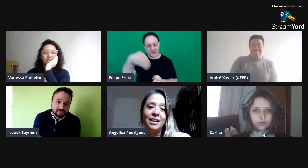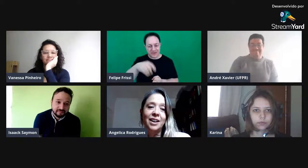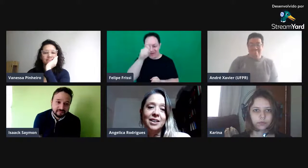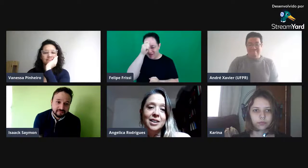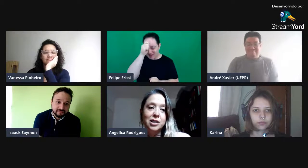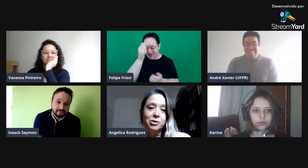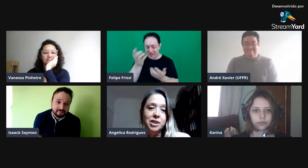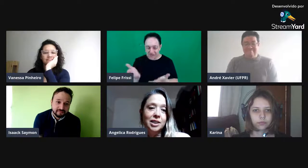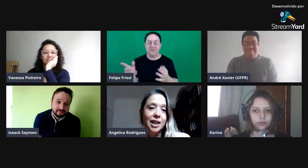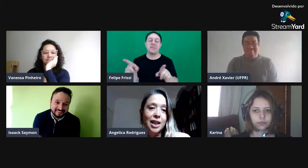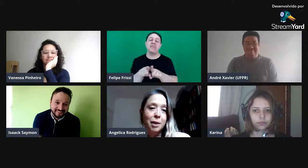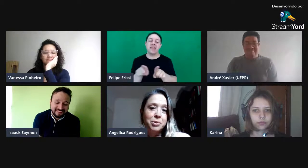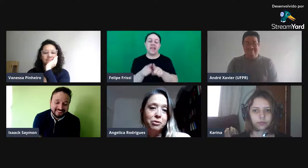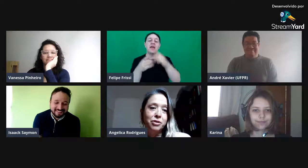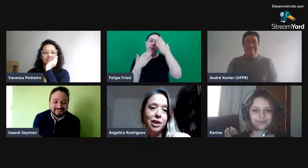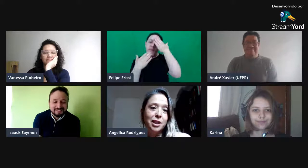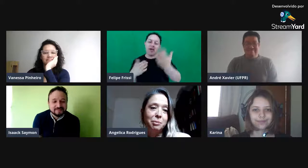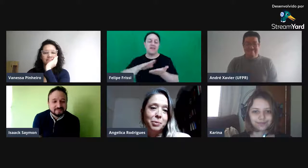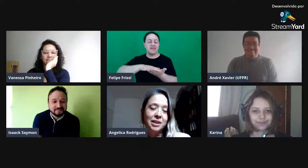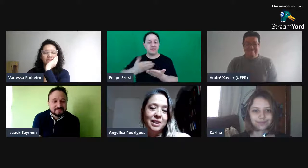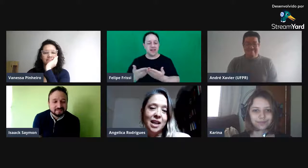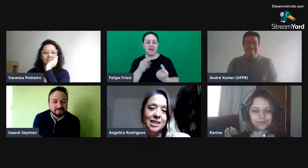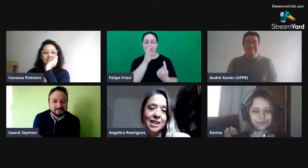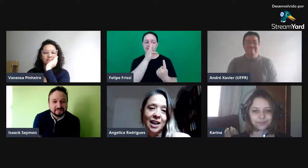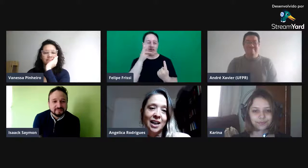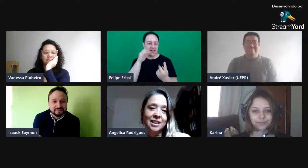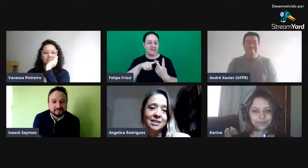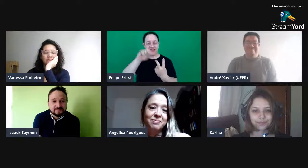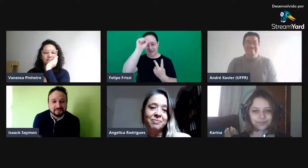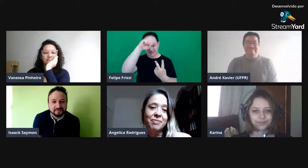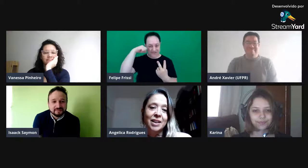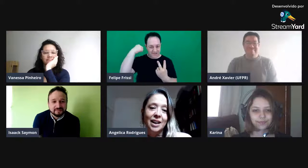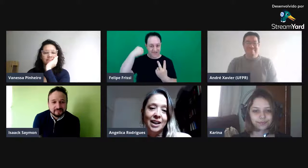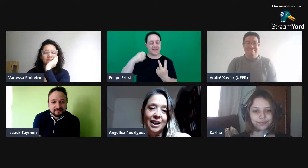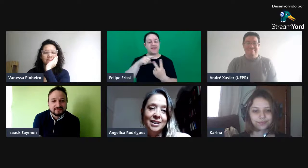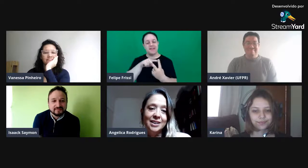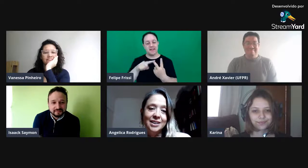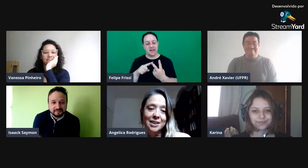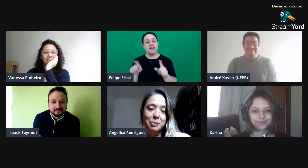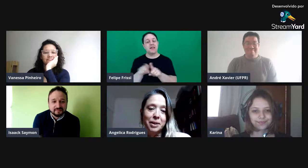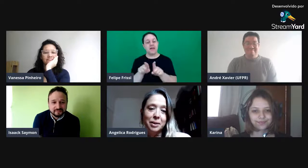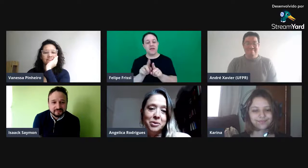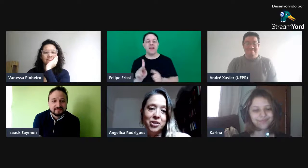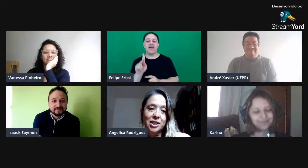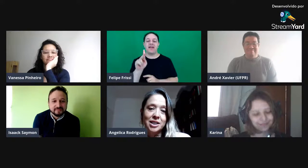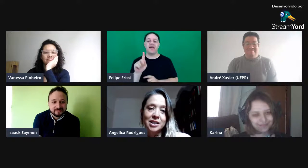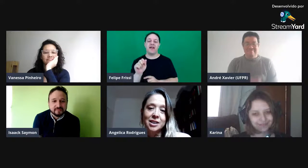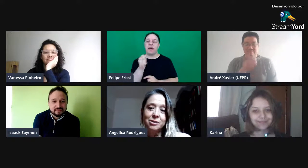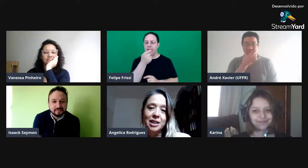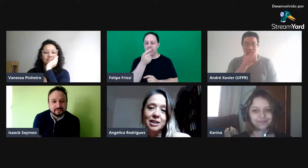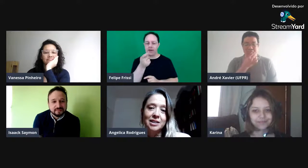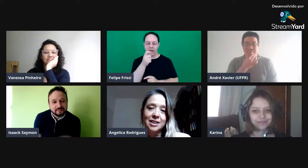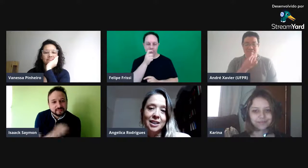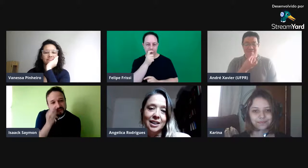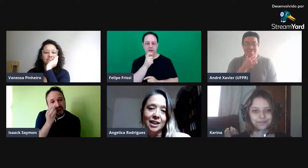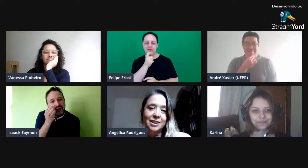Agradeço aos intérpretes, o Felipe e a Sara, a Karina pela mediação, a Eliane que está aí